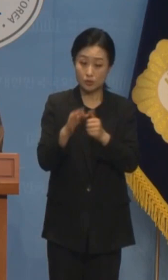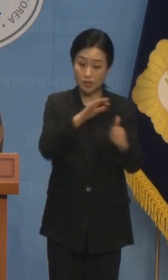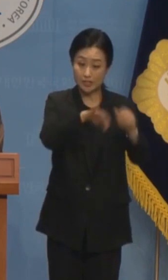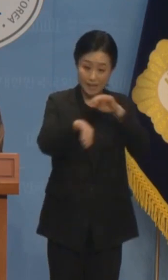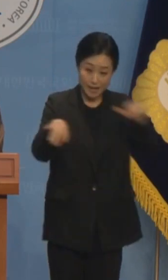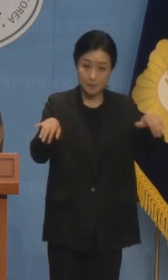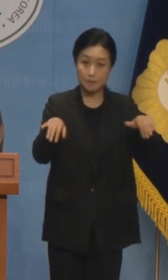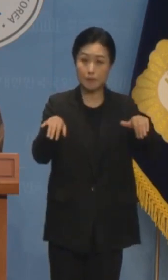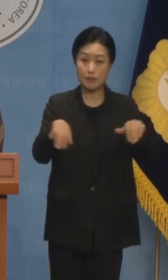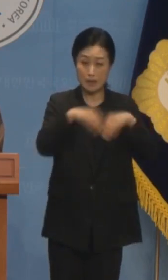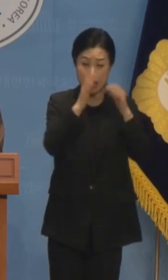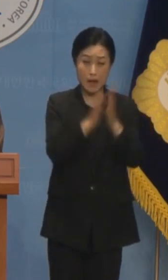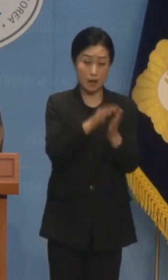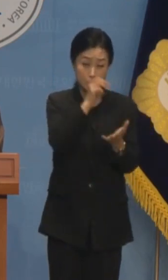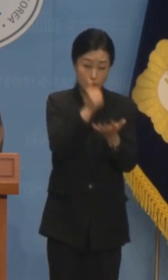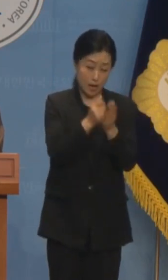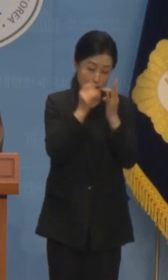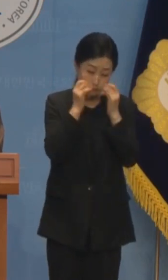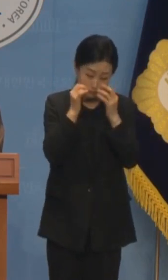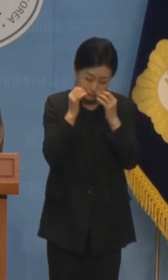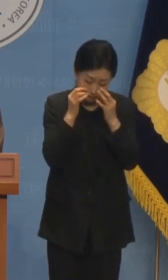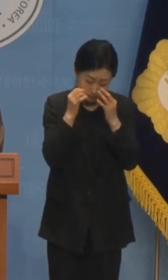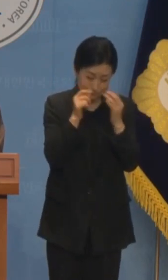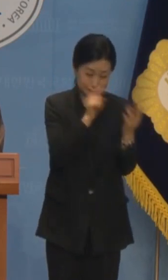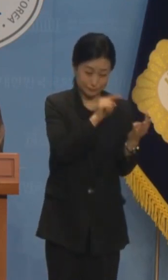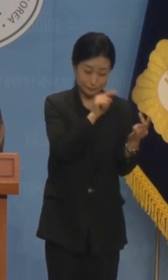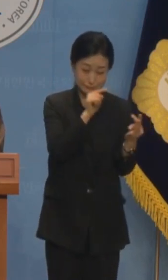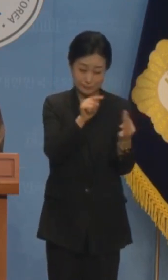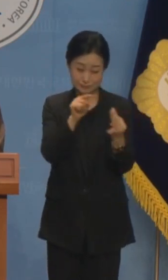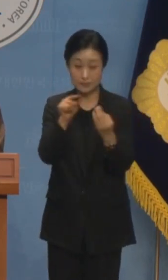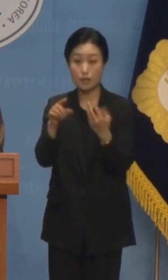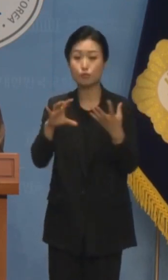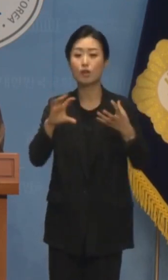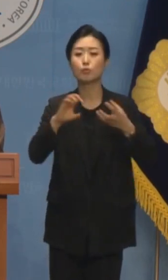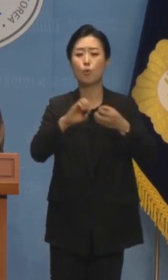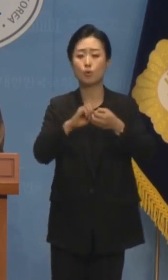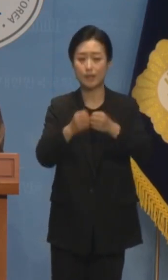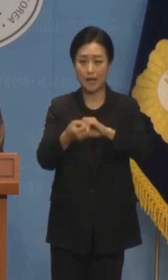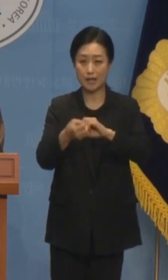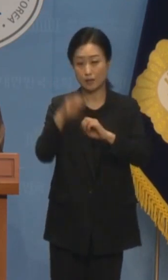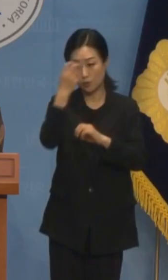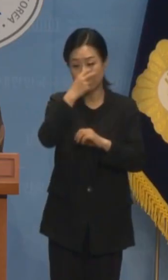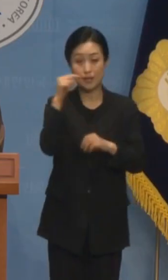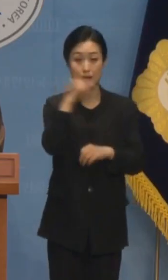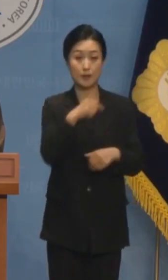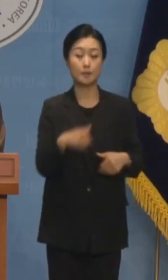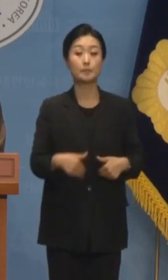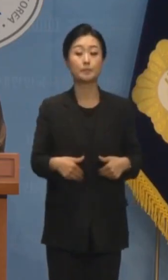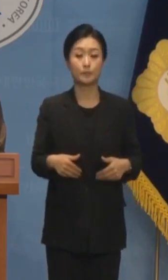일일이 열거하기 힘든 김건희 국정농단을 단호히 따져 물어야 합니다